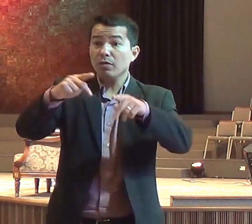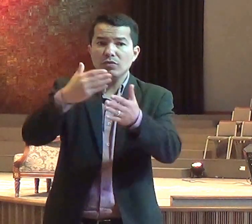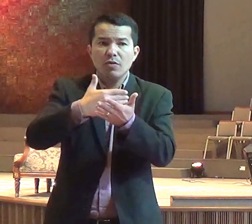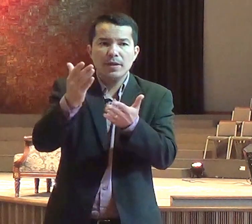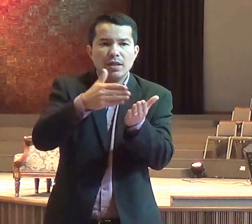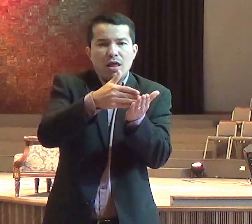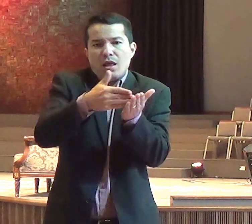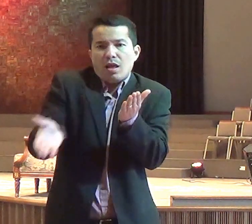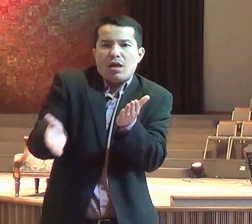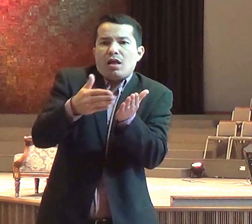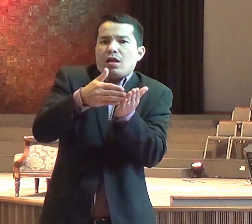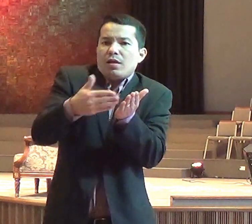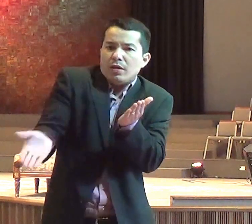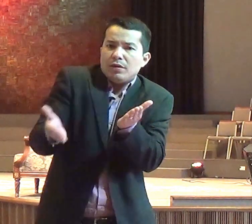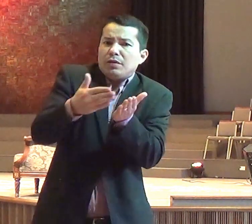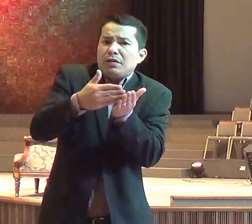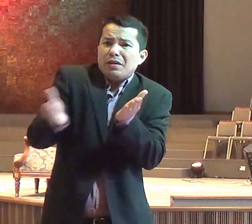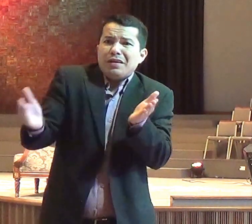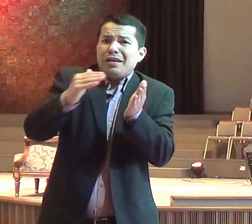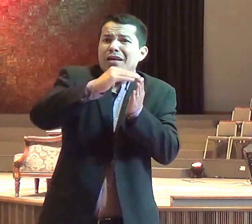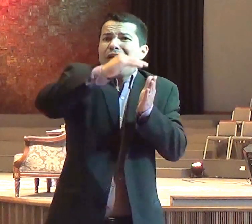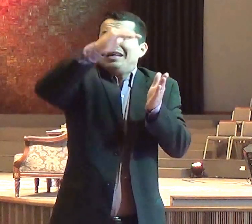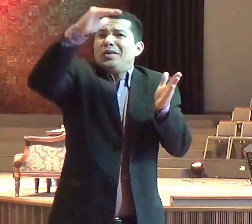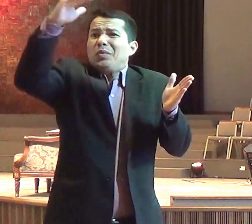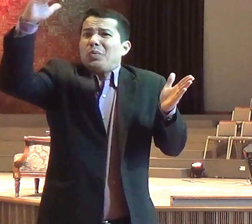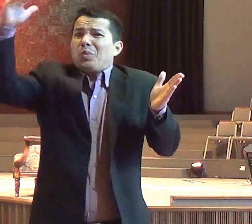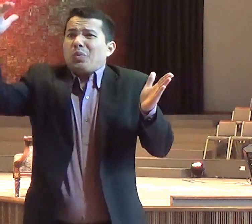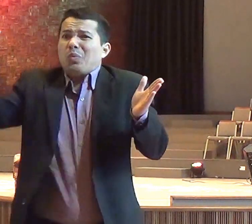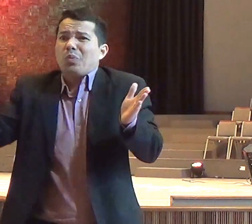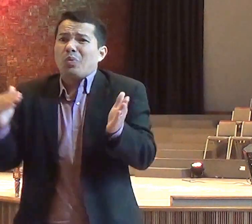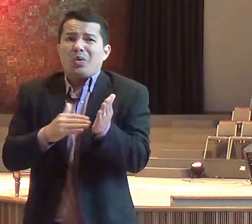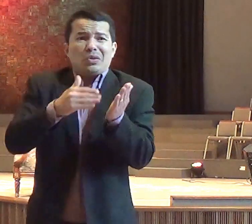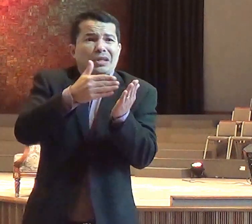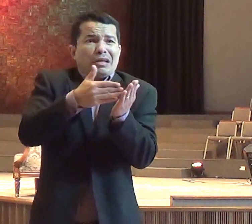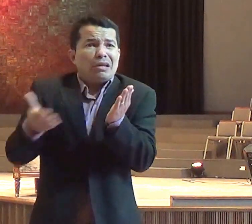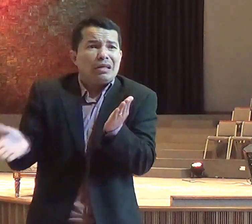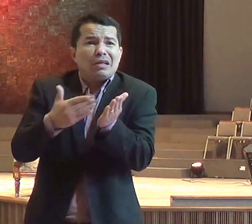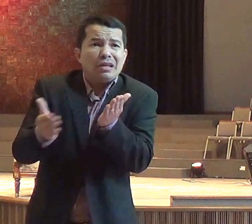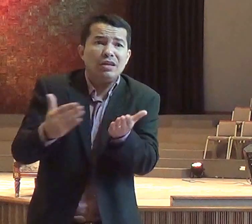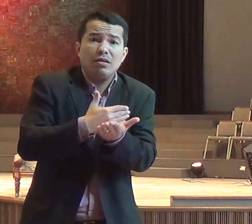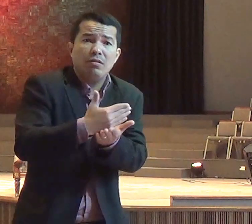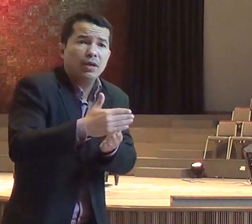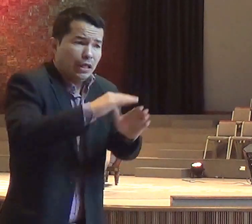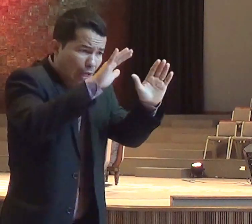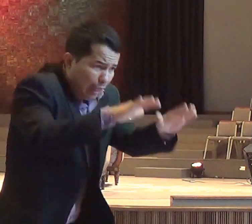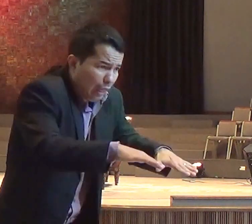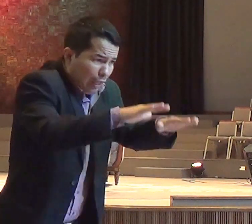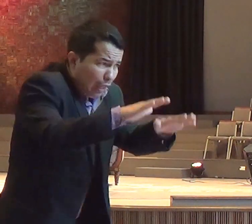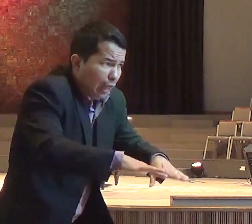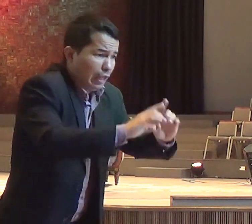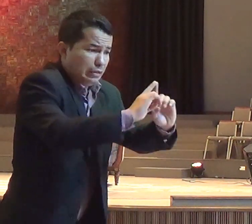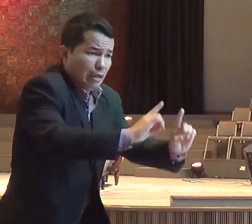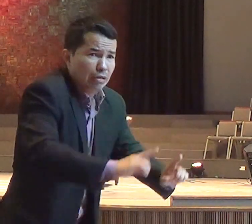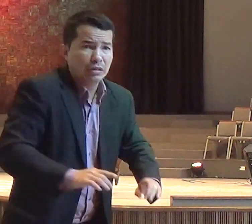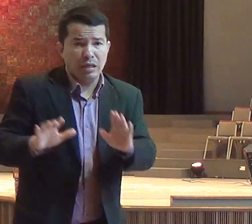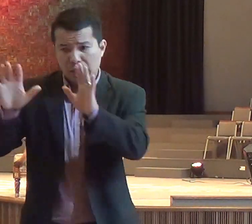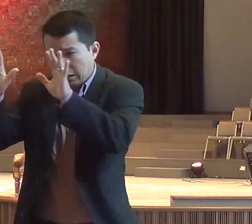e se firmando no caminho de Baal e de Azera. E o altar de Deus